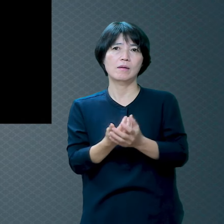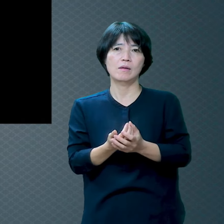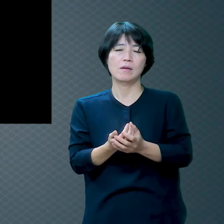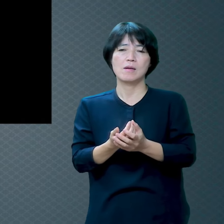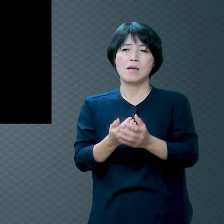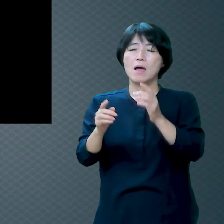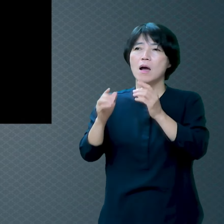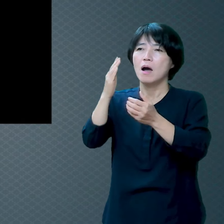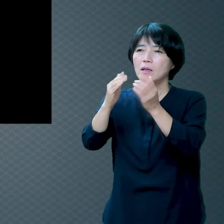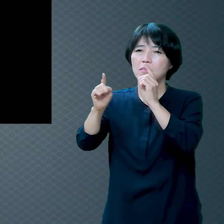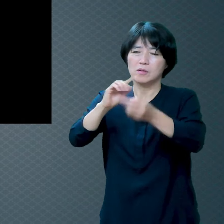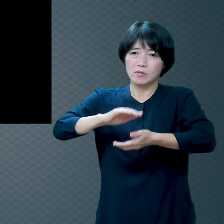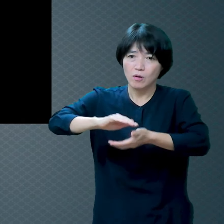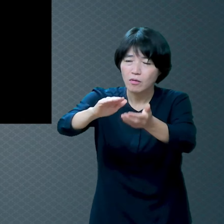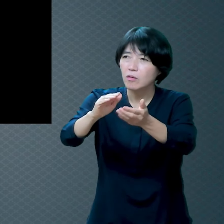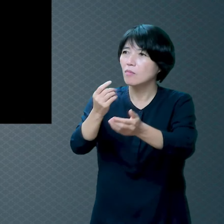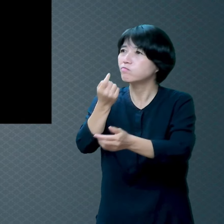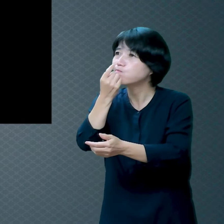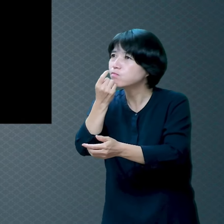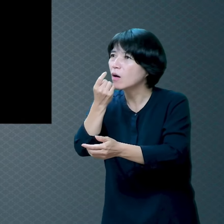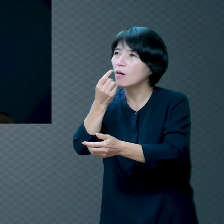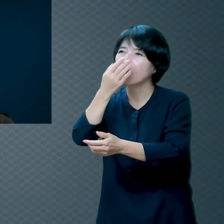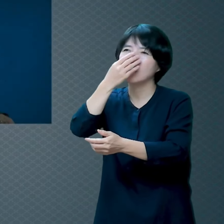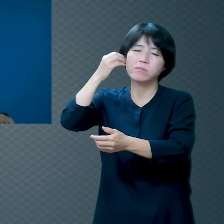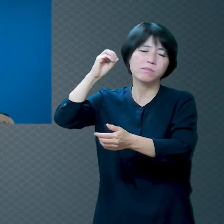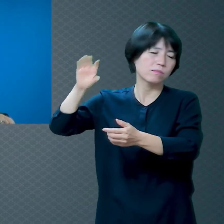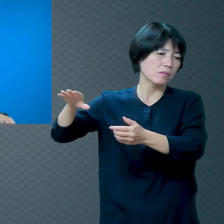받고 지옥에 갔다 누구 원망할 거예요